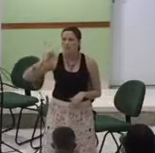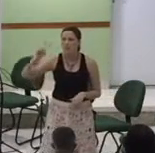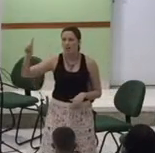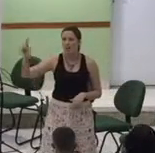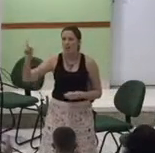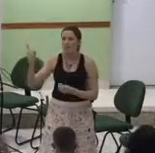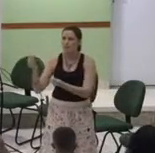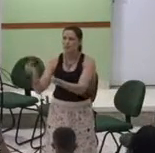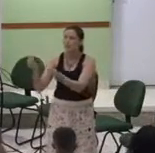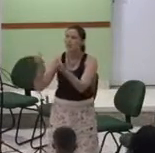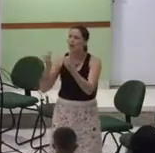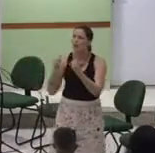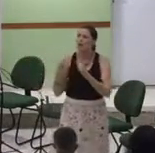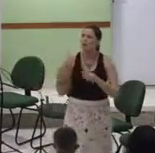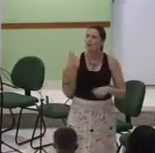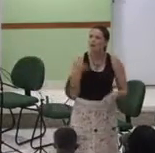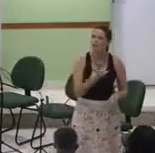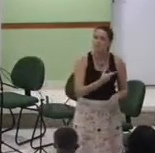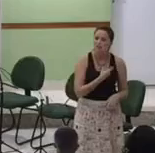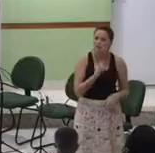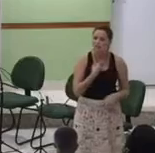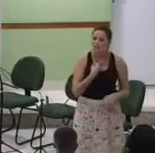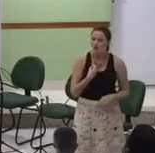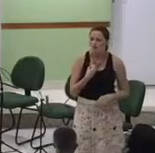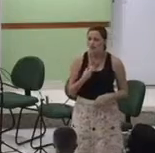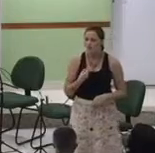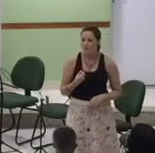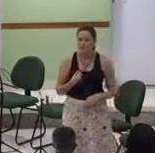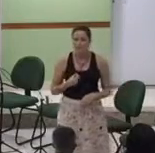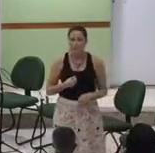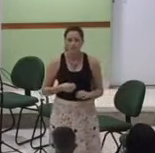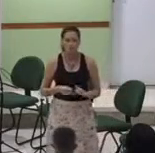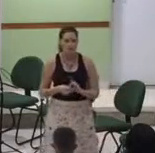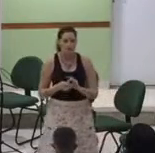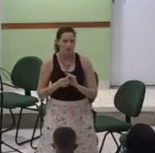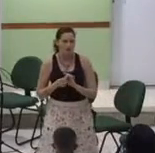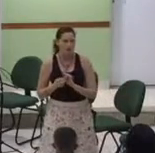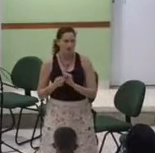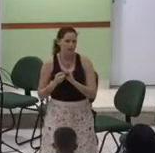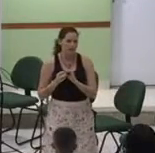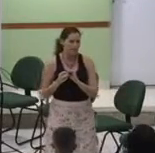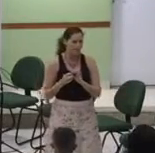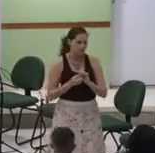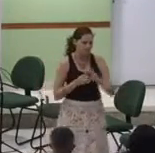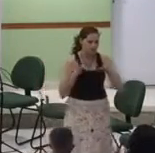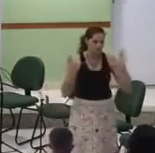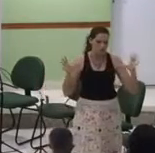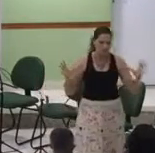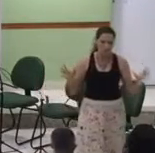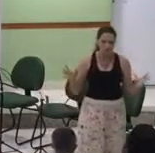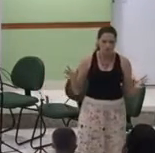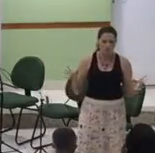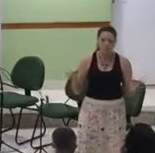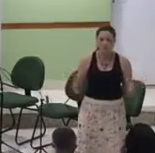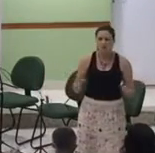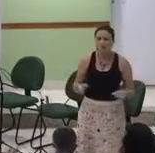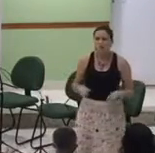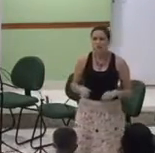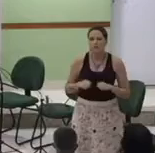dar a tua salvação Por Deus me prometo Por